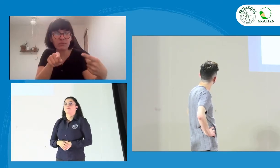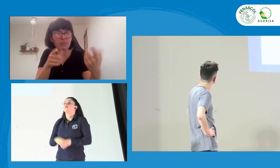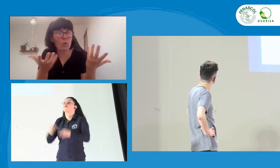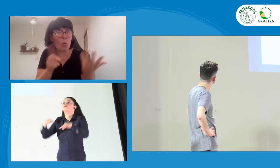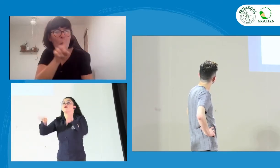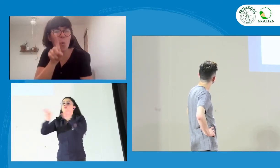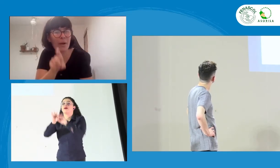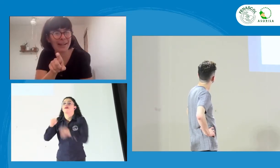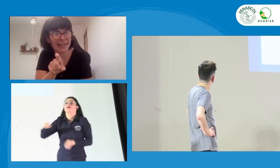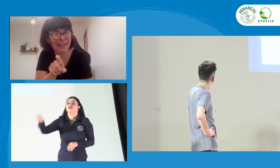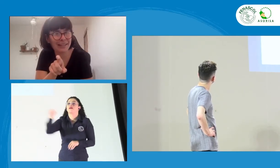completo.